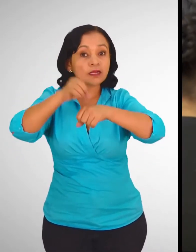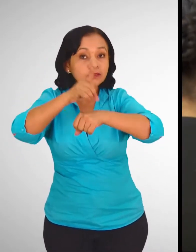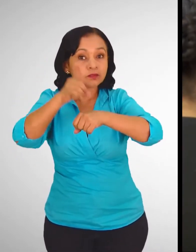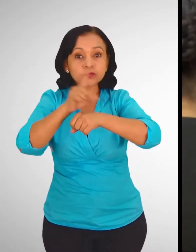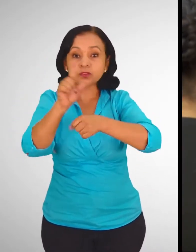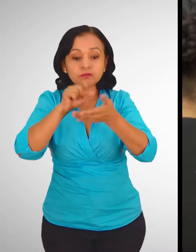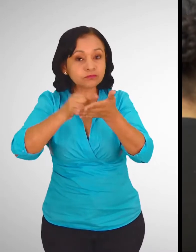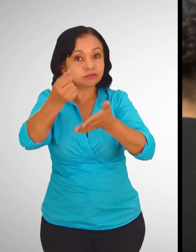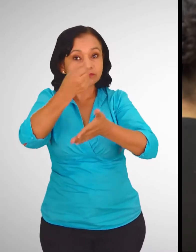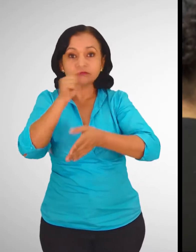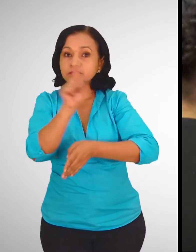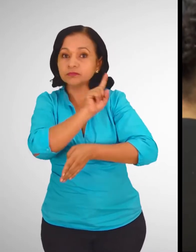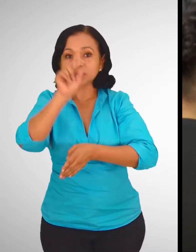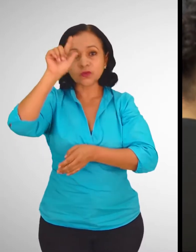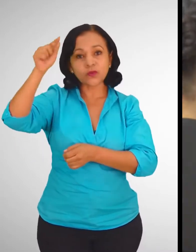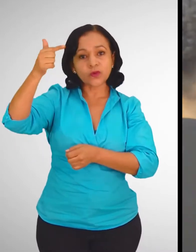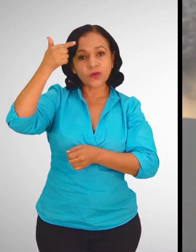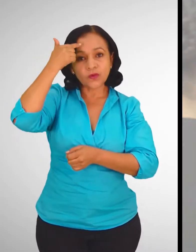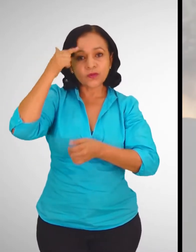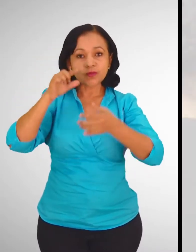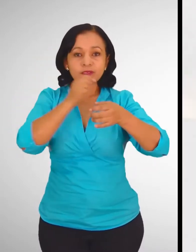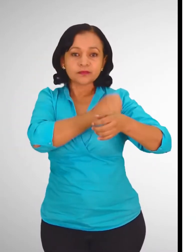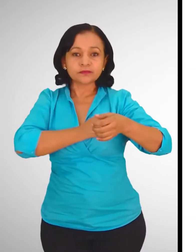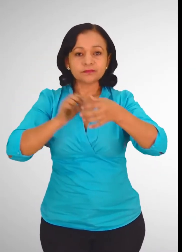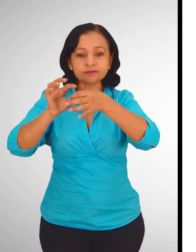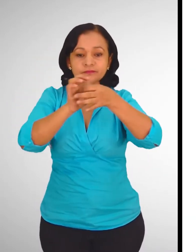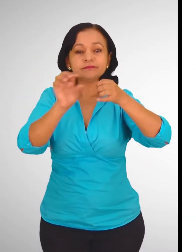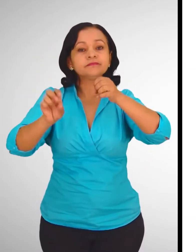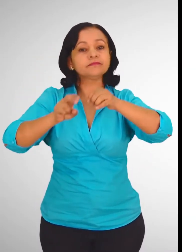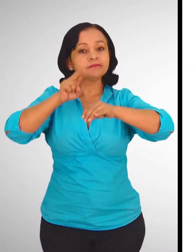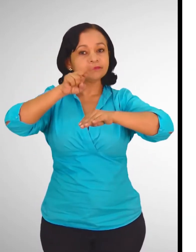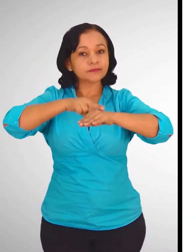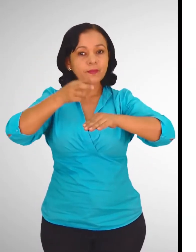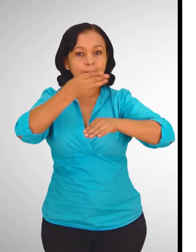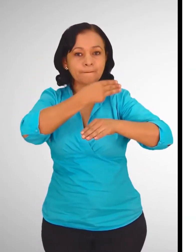se automedique. Gobierno de Reconciliación y Unidad Nacional, Ministerio de Salud.